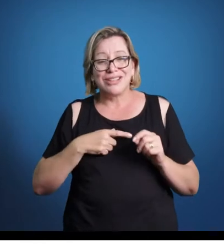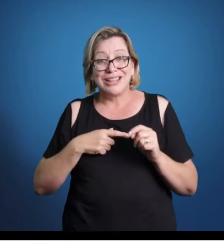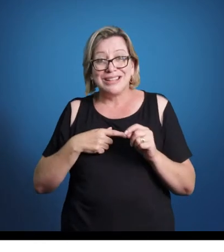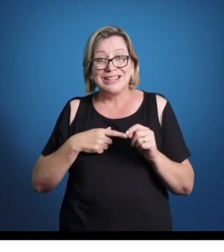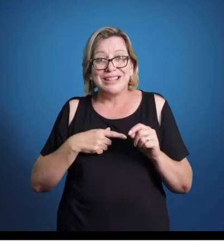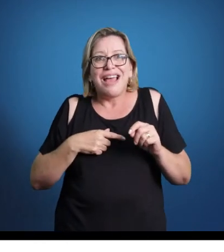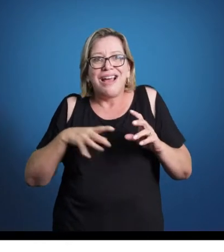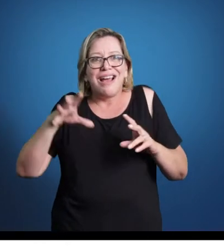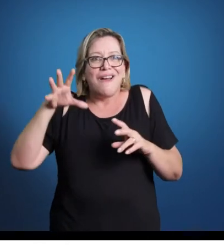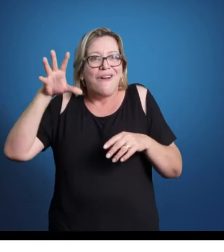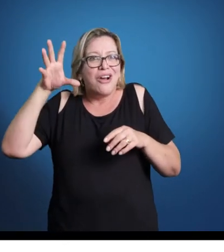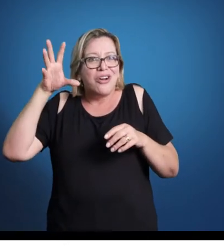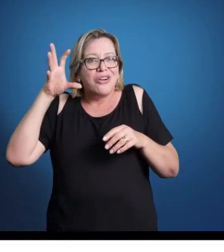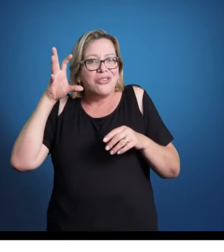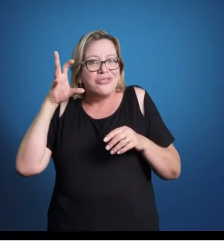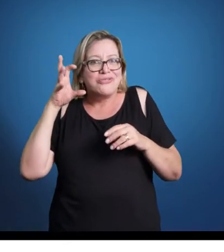mas